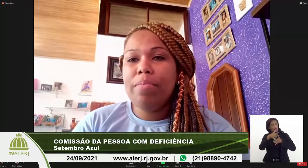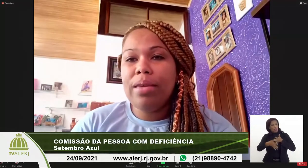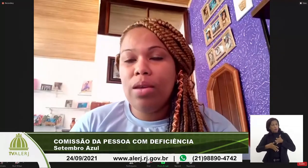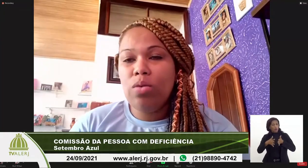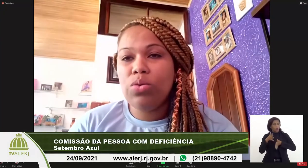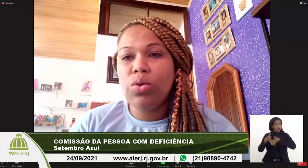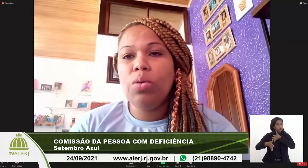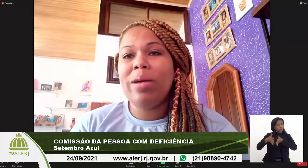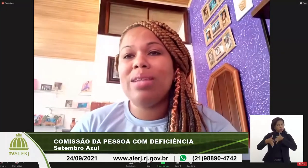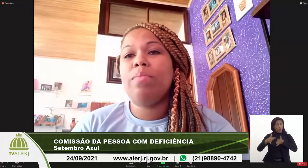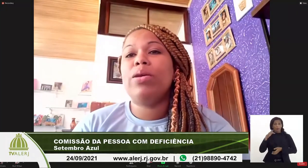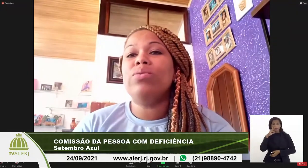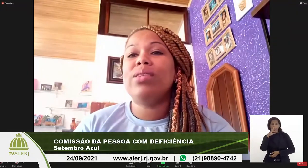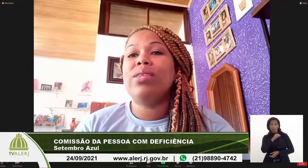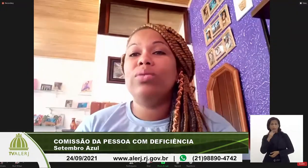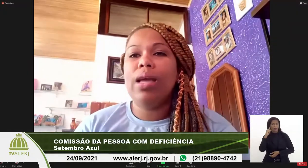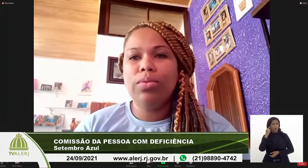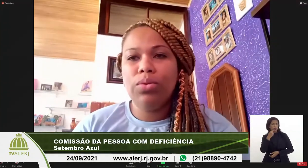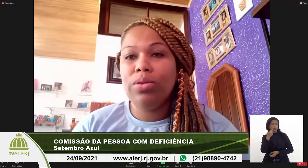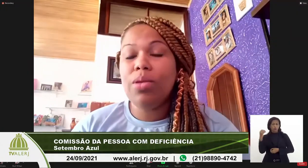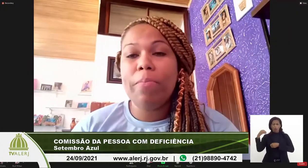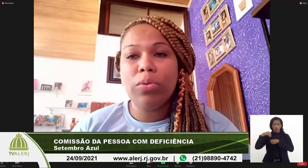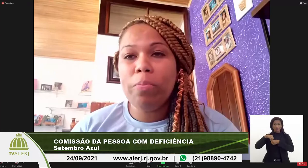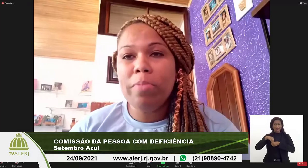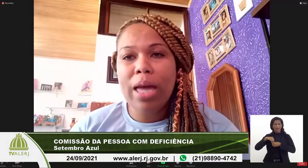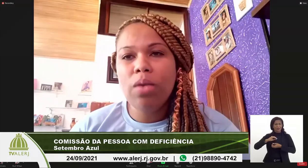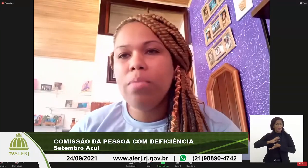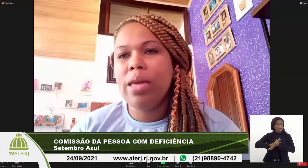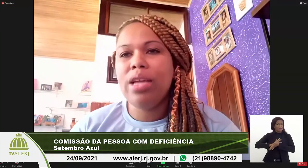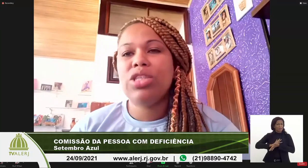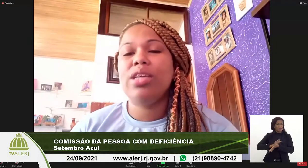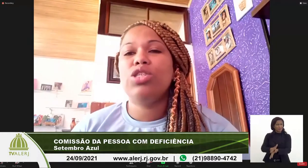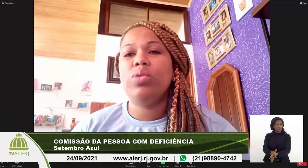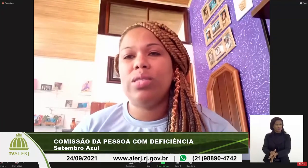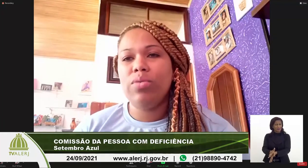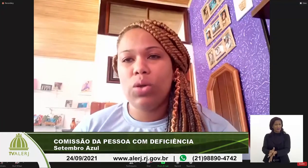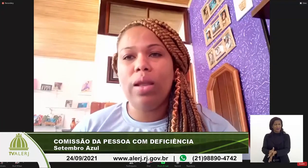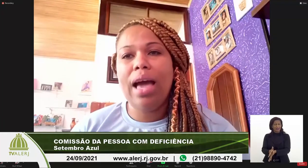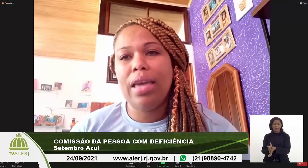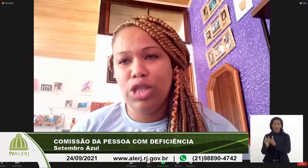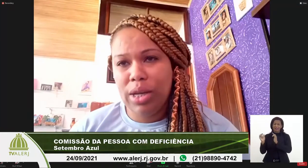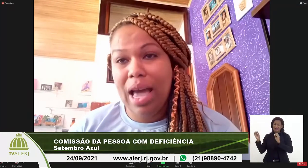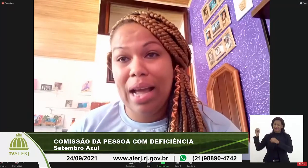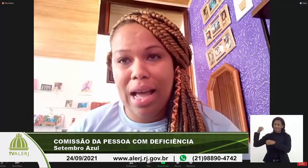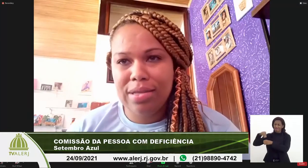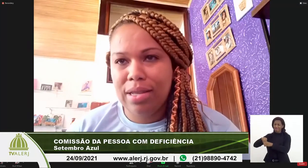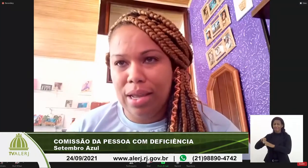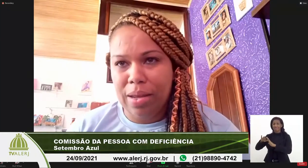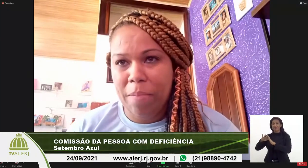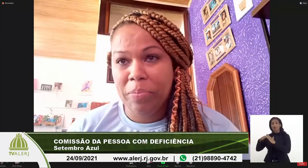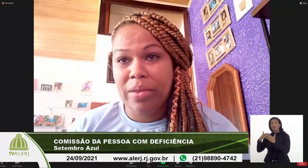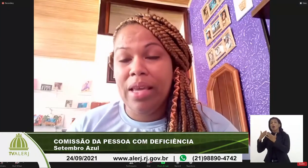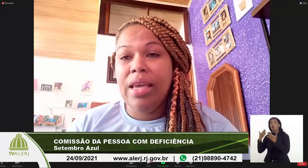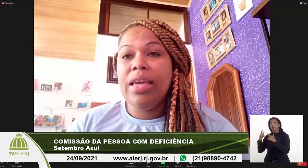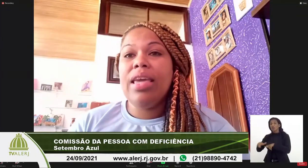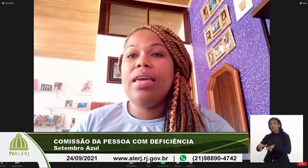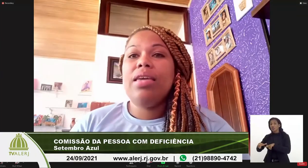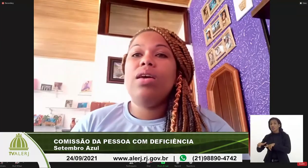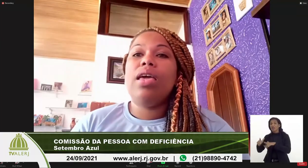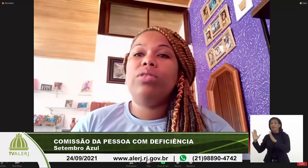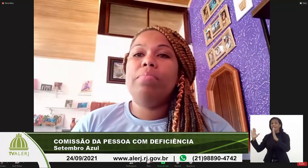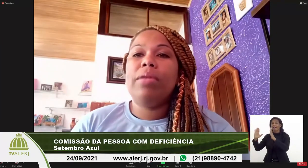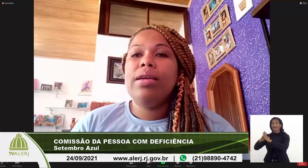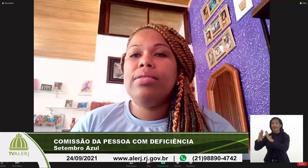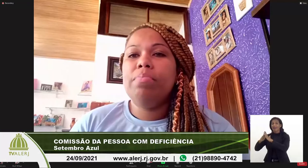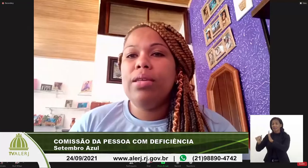percebe que o surdo passa preconceito dentro do primeiro ambiente, que é a instituição escolar, que é a casa dele. E